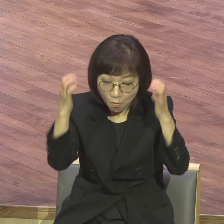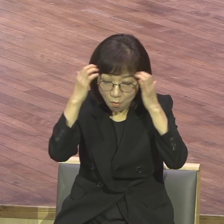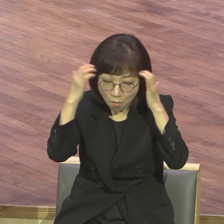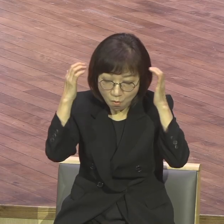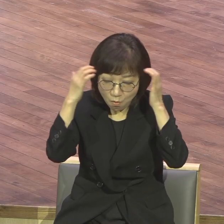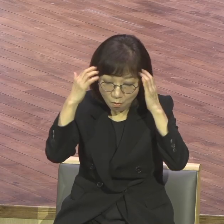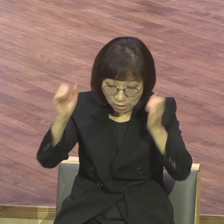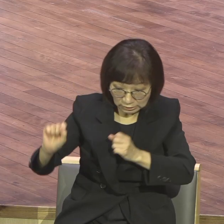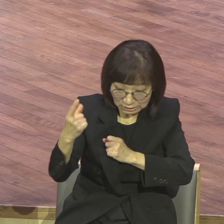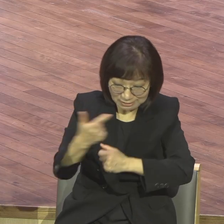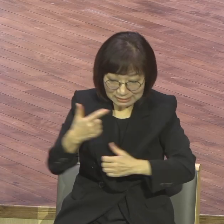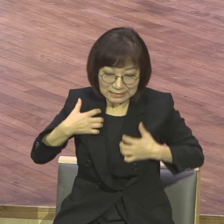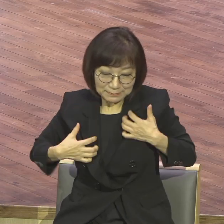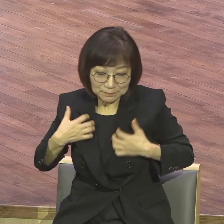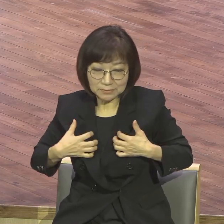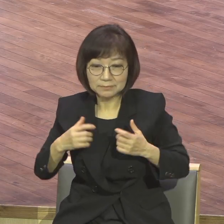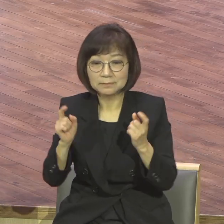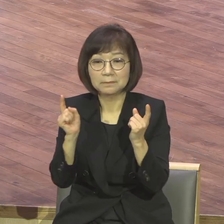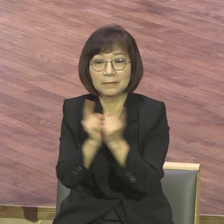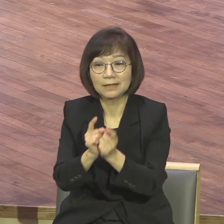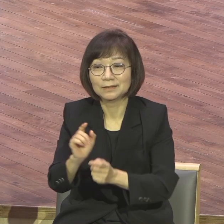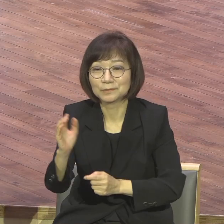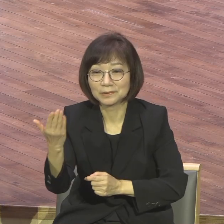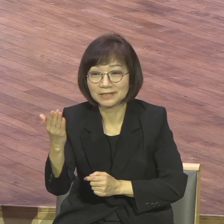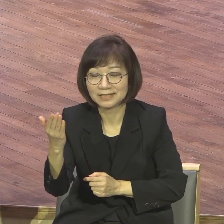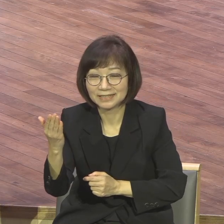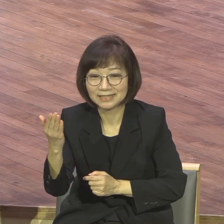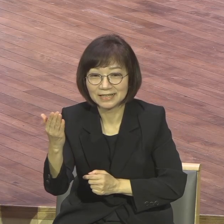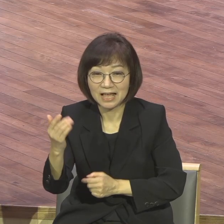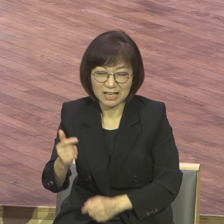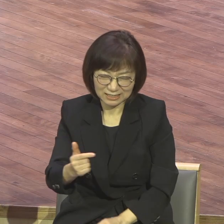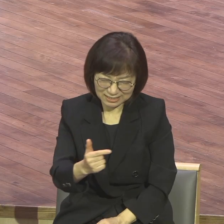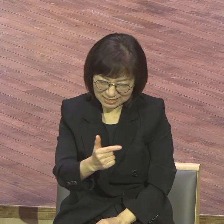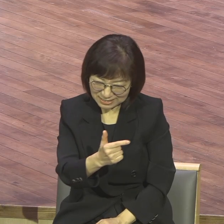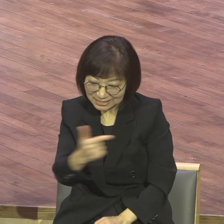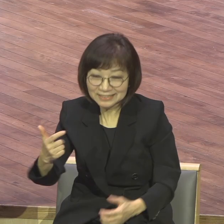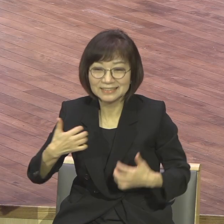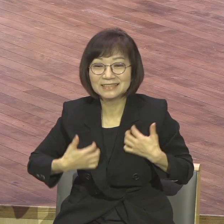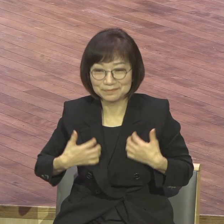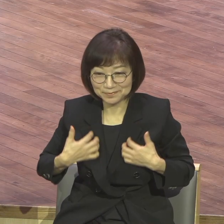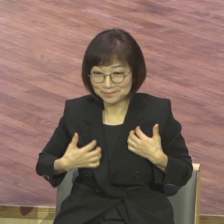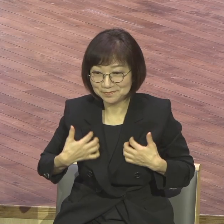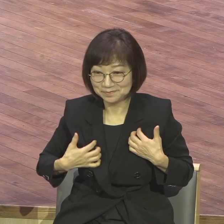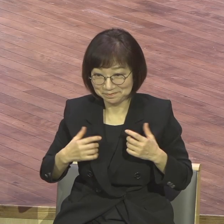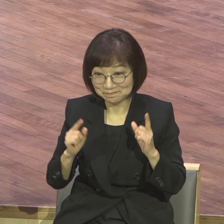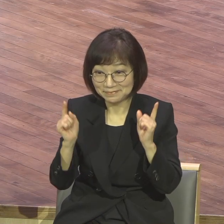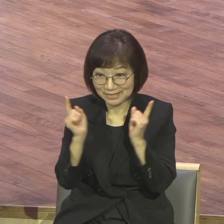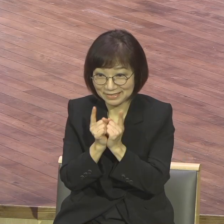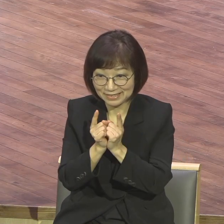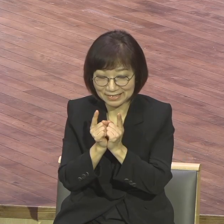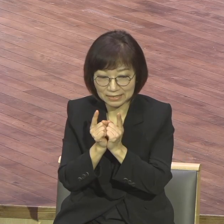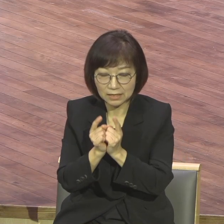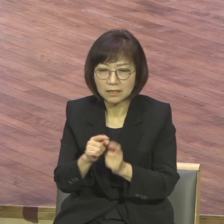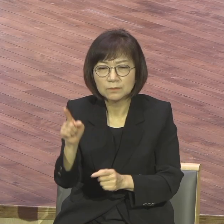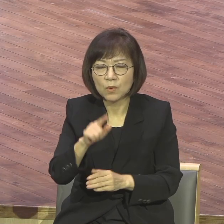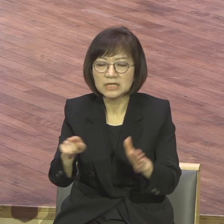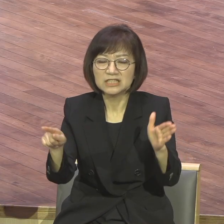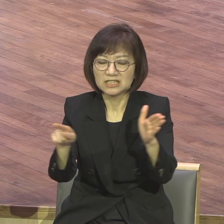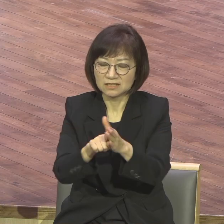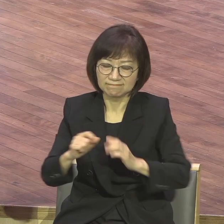기뻐하는 도다. 그냥 기뻐하는 것이 아니고 크게 기뻐한다. 이게 신앙의 힘이에요. 어떻게